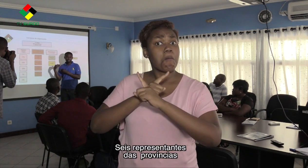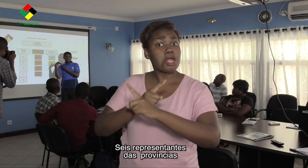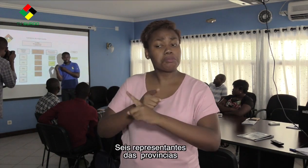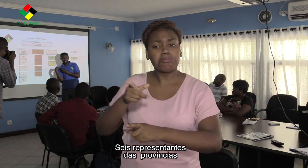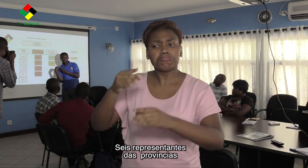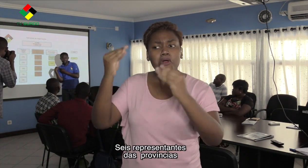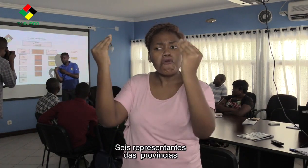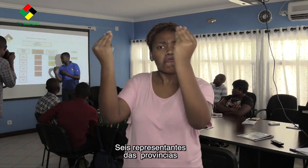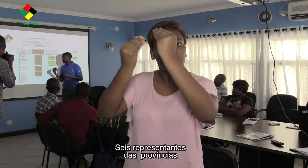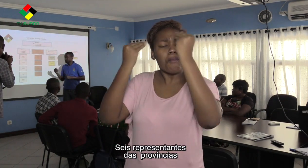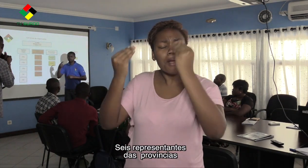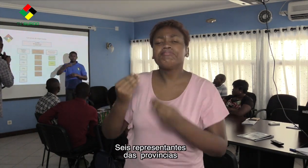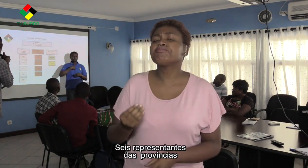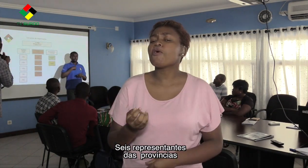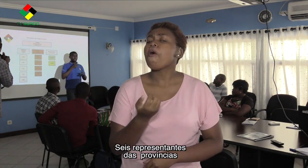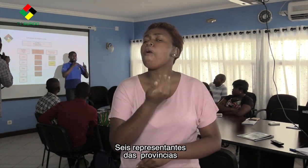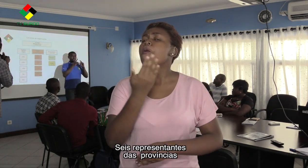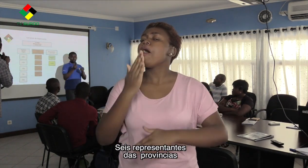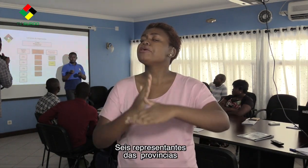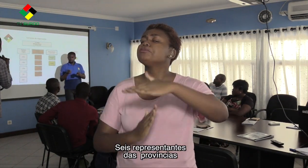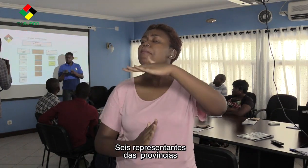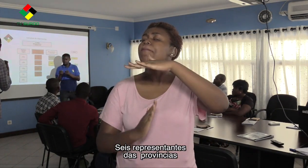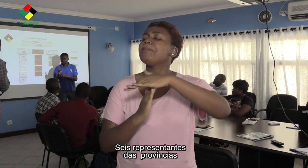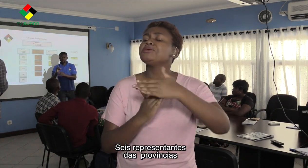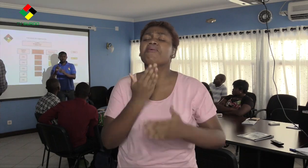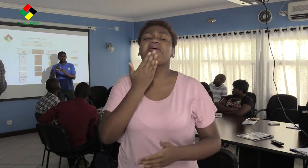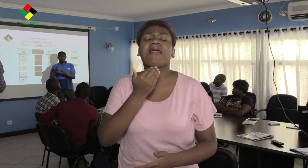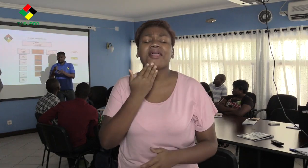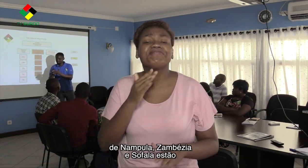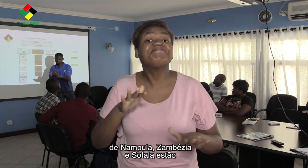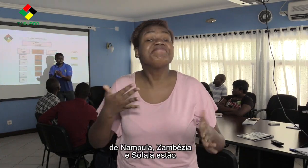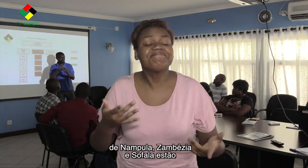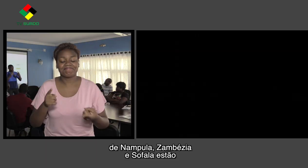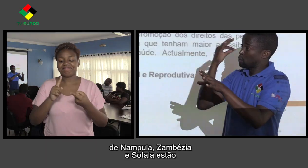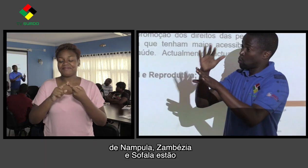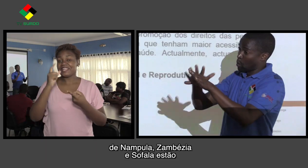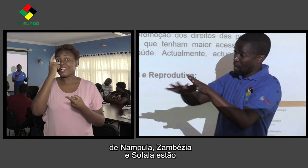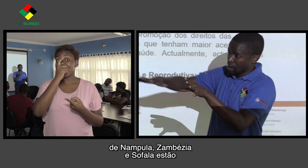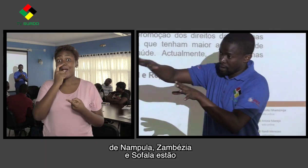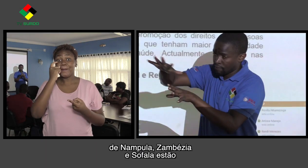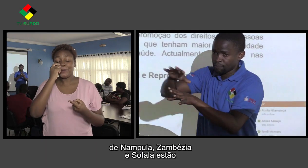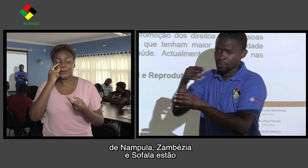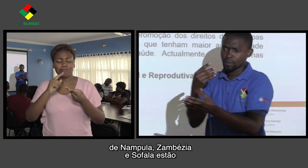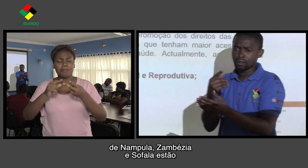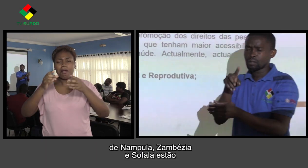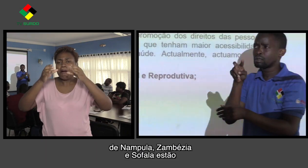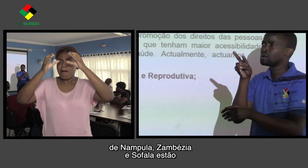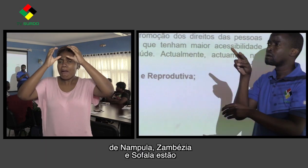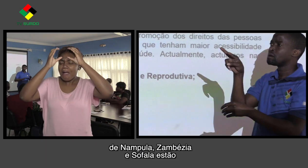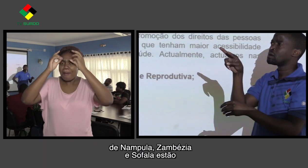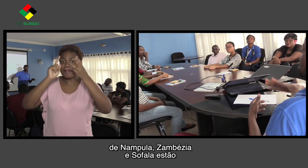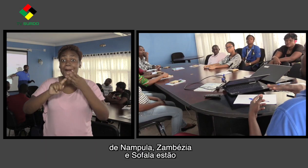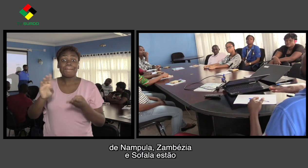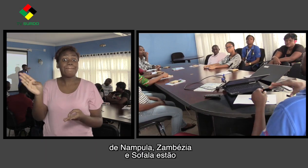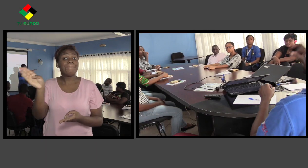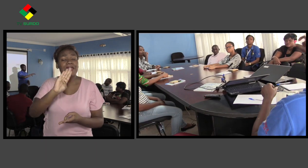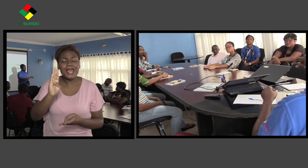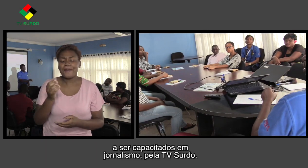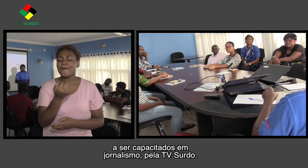Seis representantes das províncias de Nampula, Zambés e Sufala estão a ser